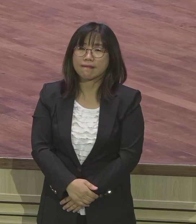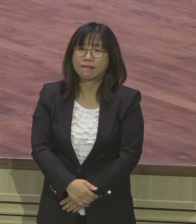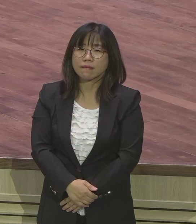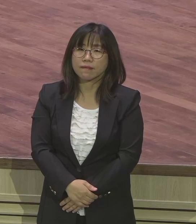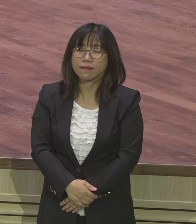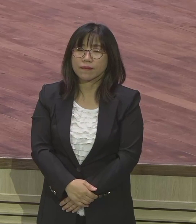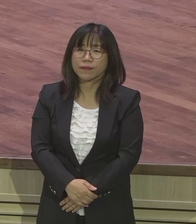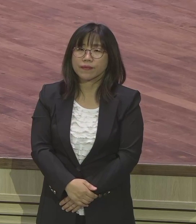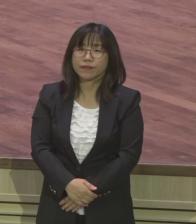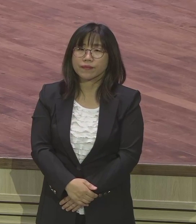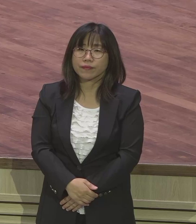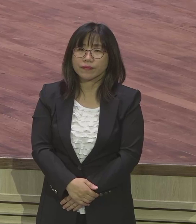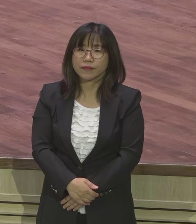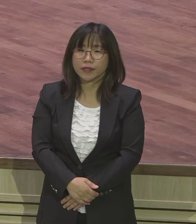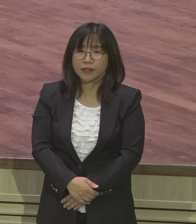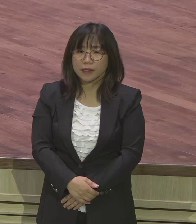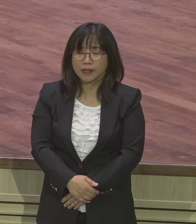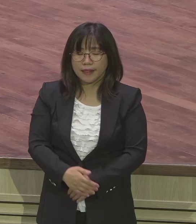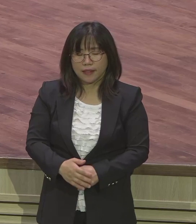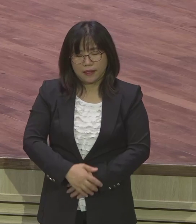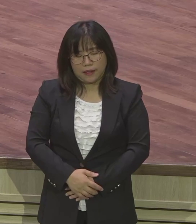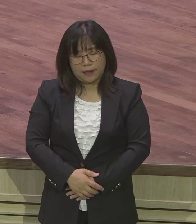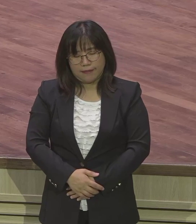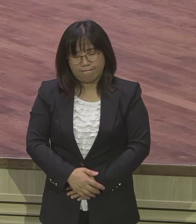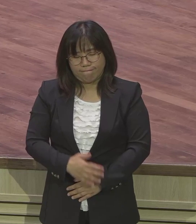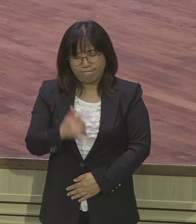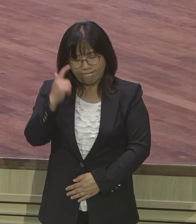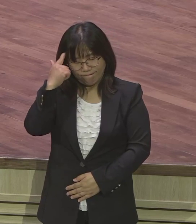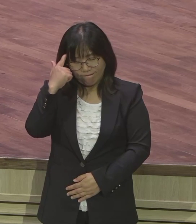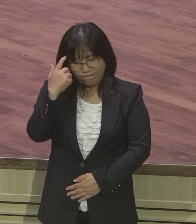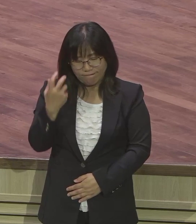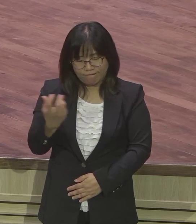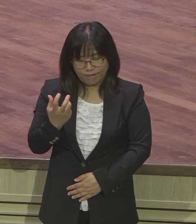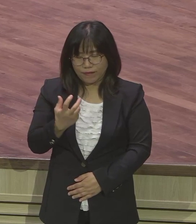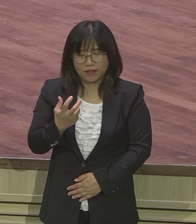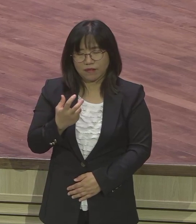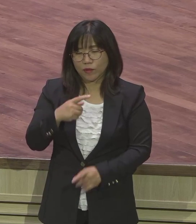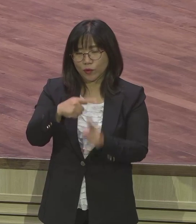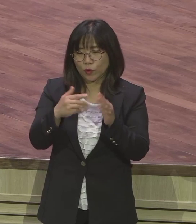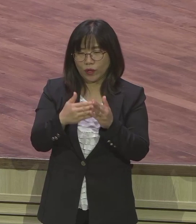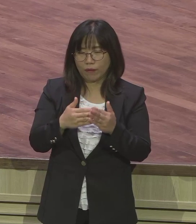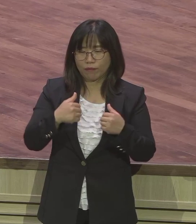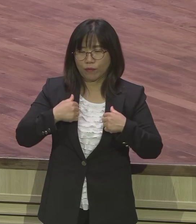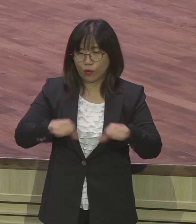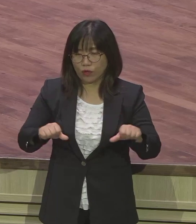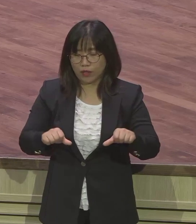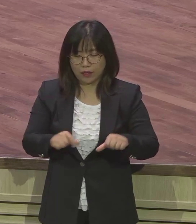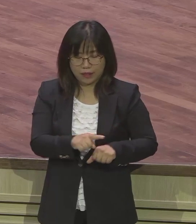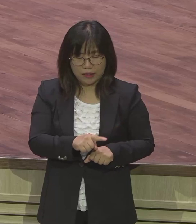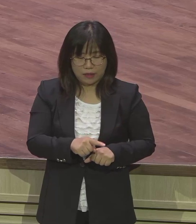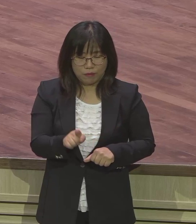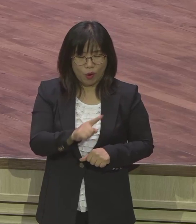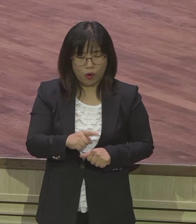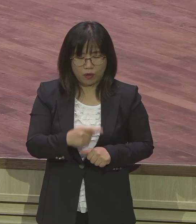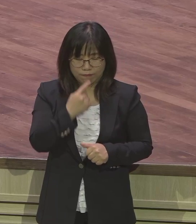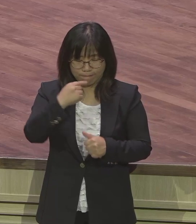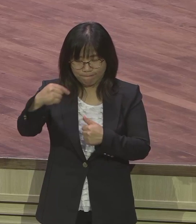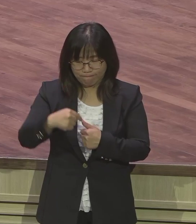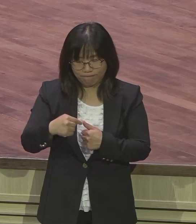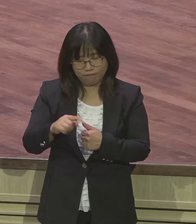그래서 뭐요 에이씨 골짜프 교회가 뭐 뭐 구석이 많아 하나님은 뭐 내